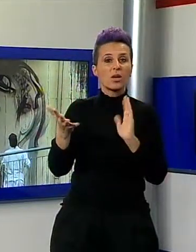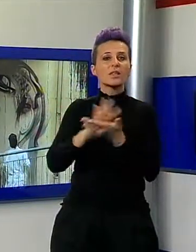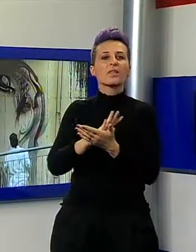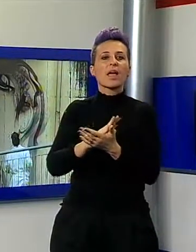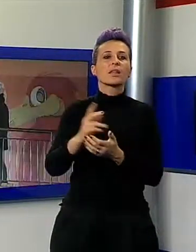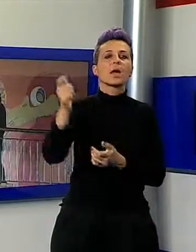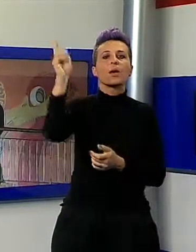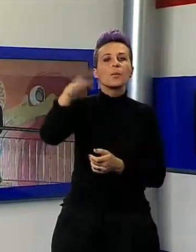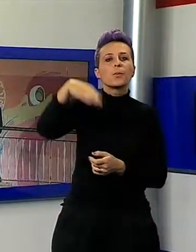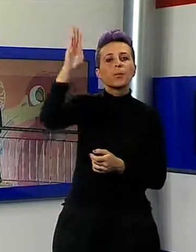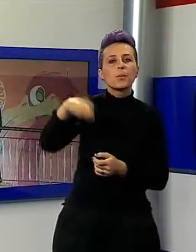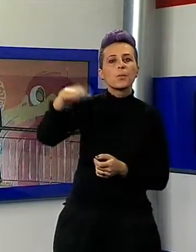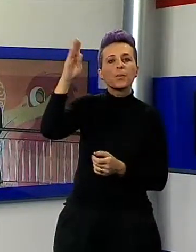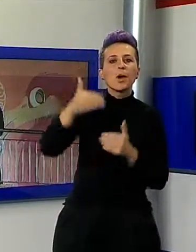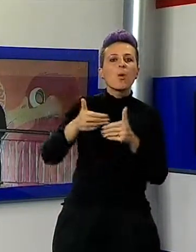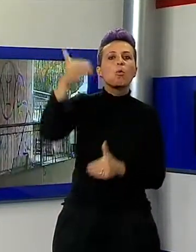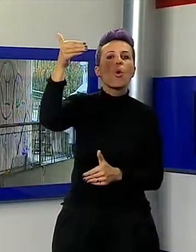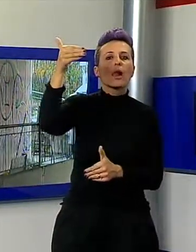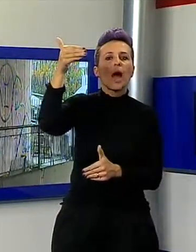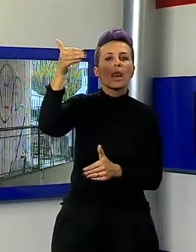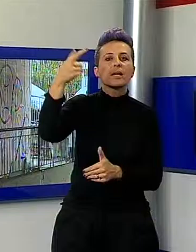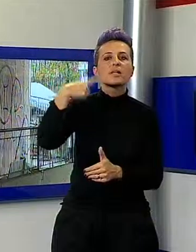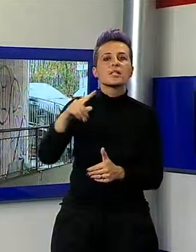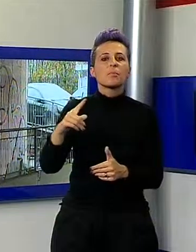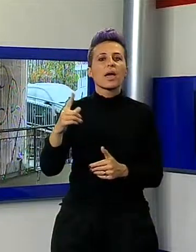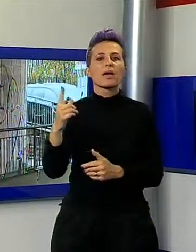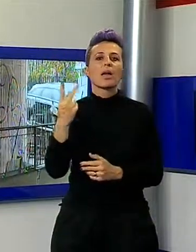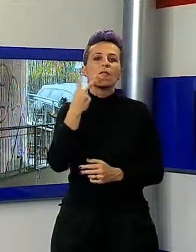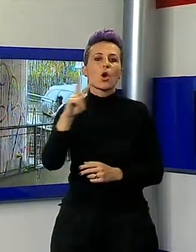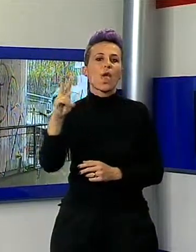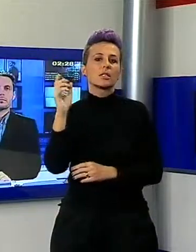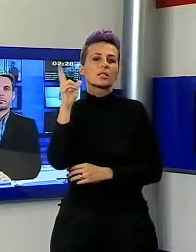contro la violenza sulle donne, che alcuni graffitari hanno iniziato a colorare.